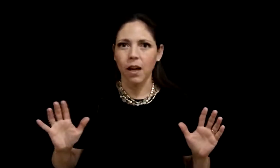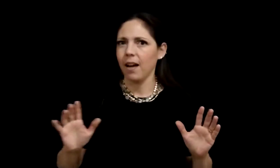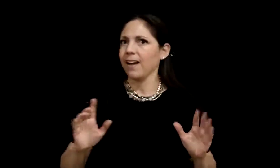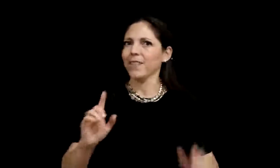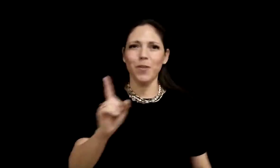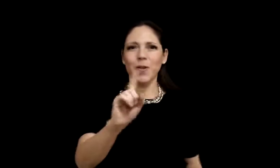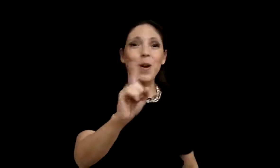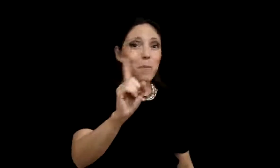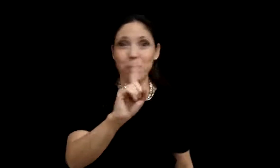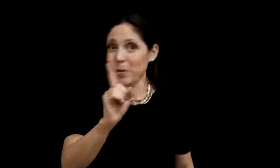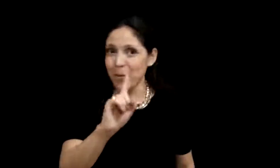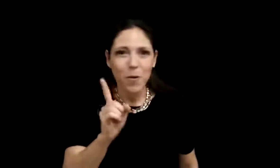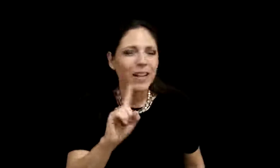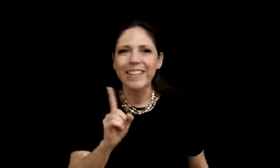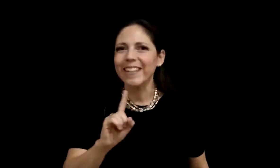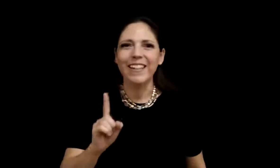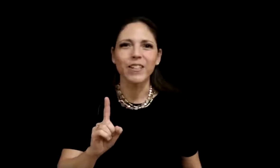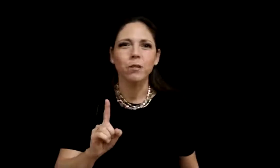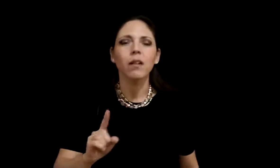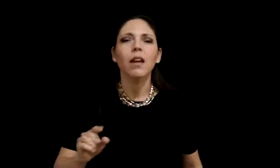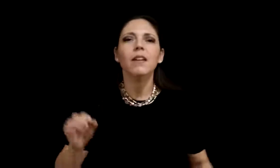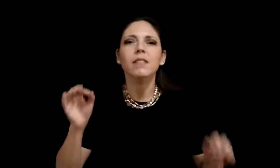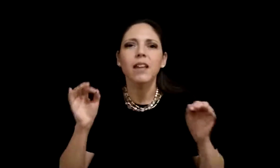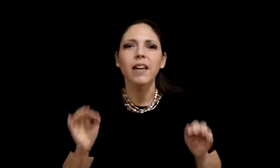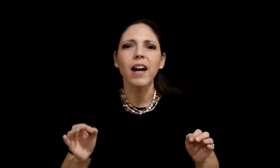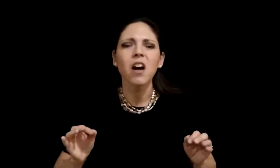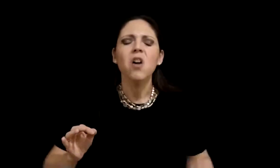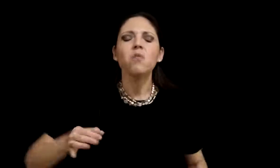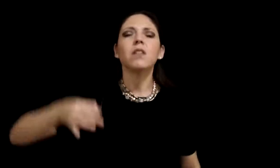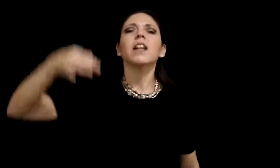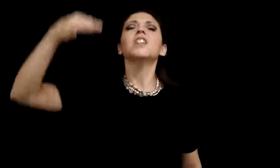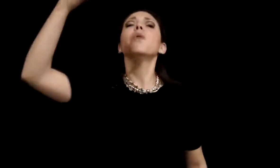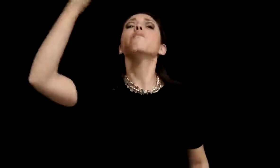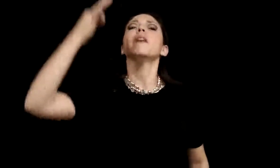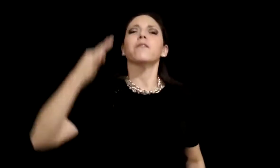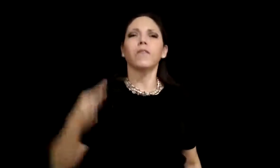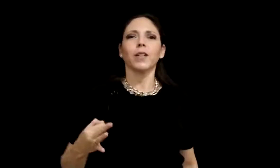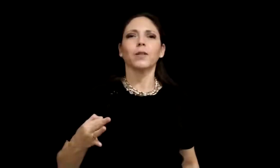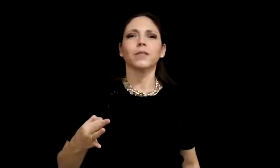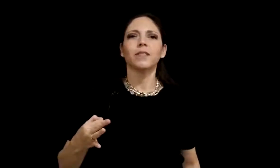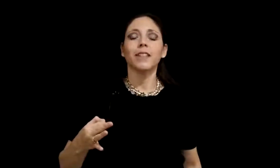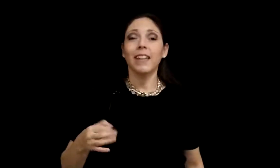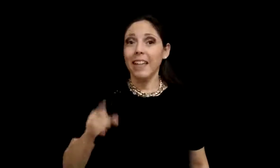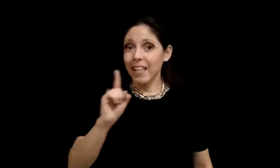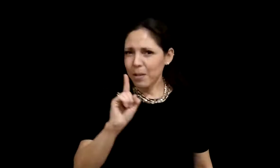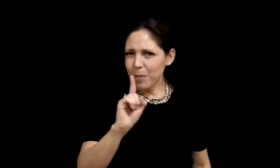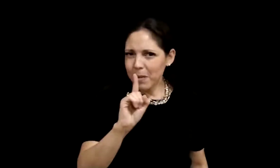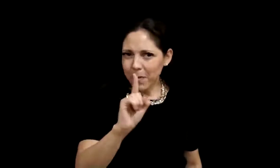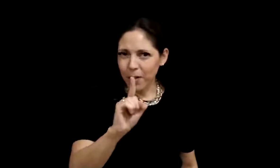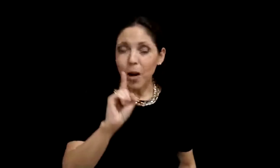Ah, no, pero no cualquier reino. Este era un reino perfecto. Y primero